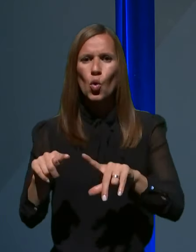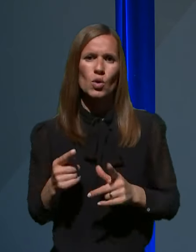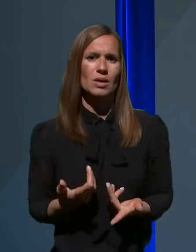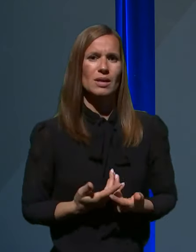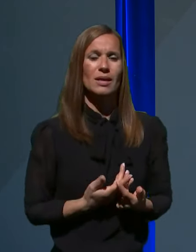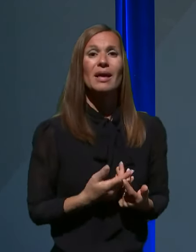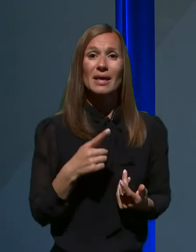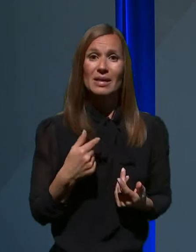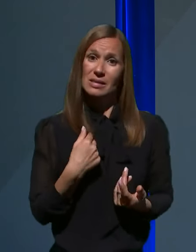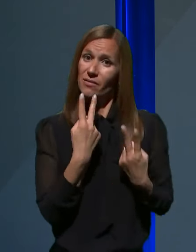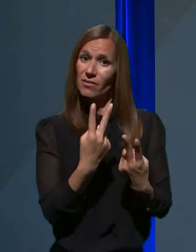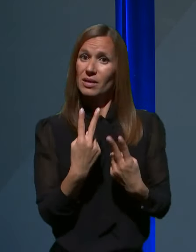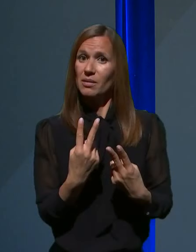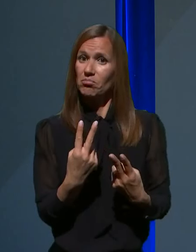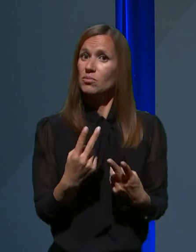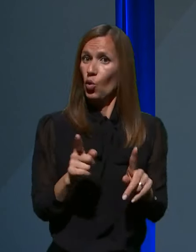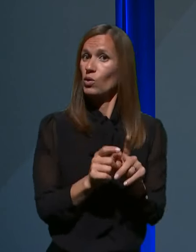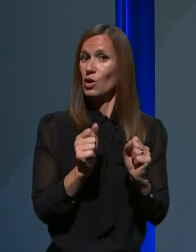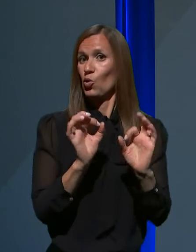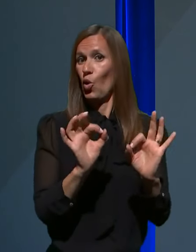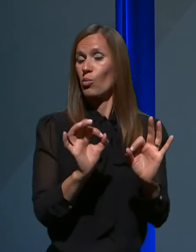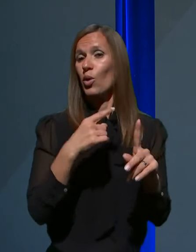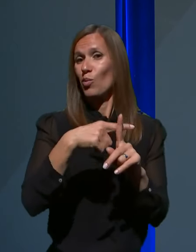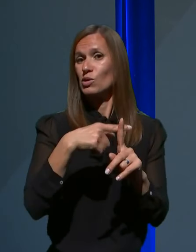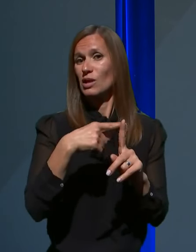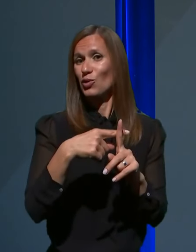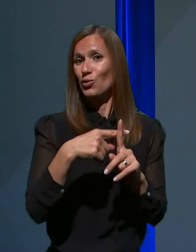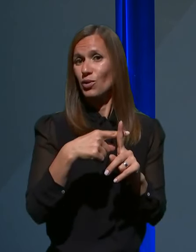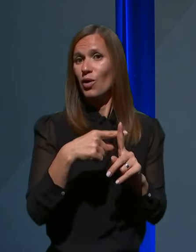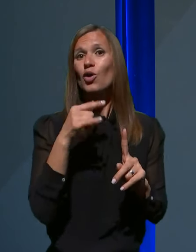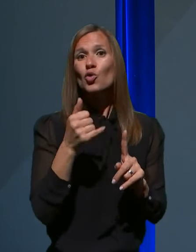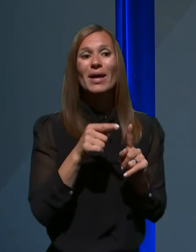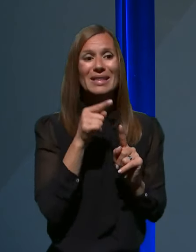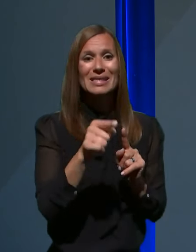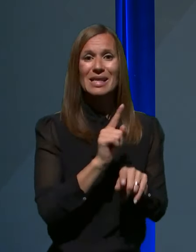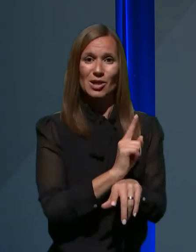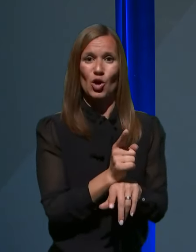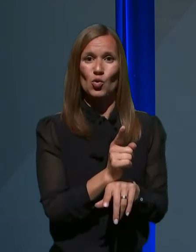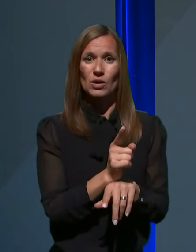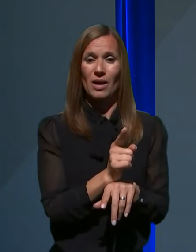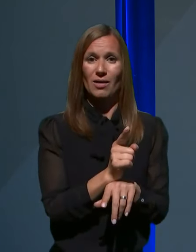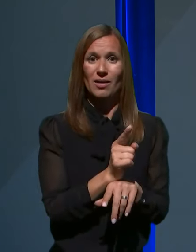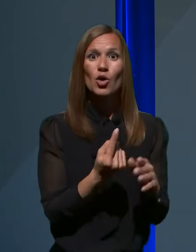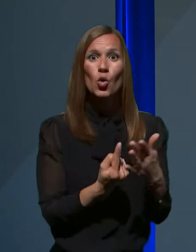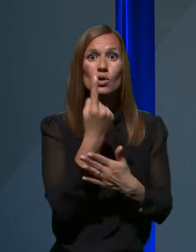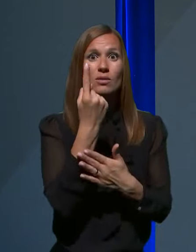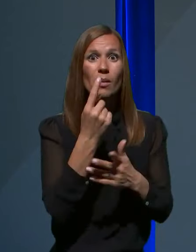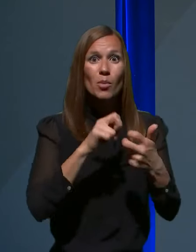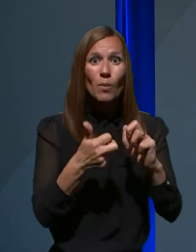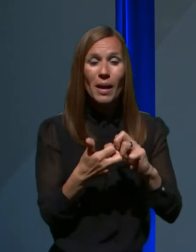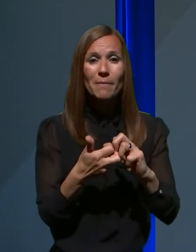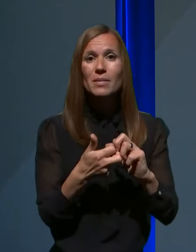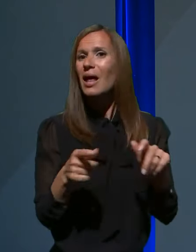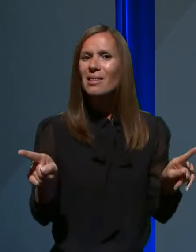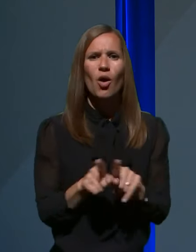ocenjujem, sveda kot vedno dobro in pozitivno je, da v tistem trenutku, ko na nek problem naletimo, da se